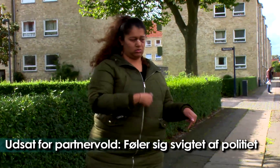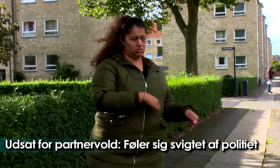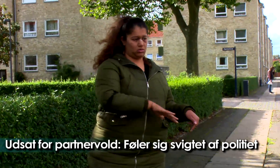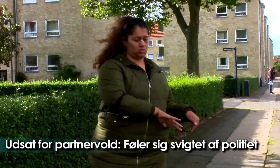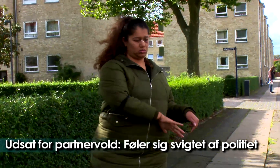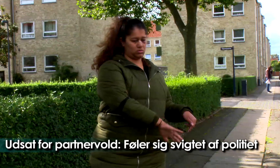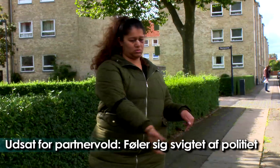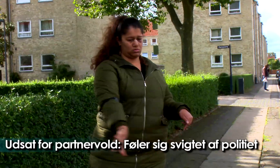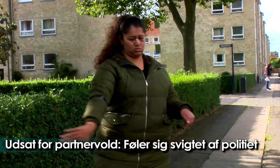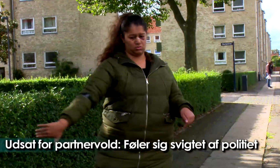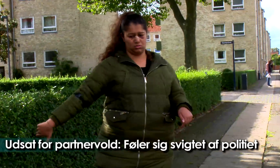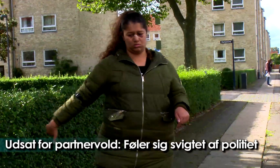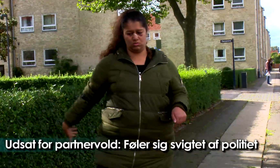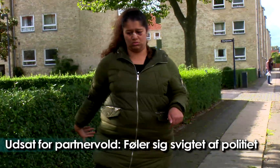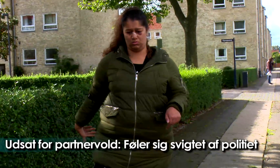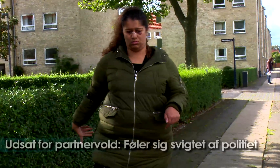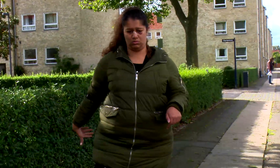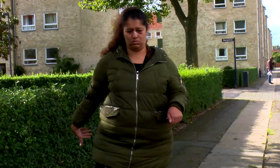foran mig, og ham skubbede jeg så om bag mig.